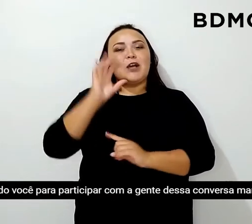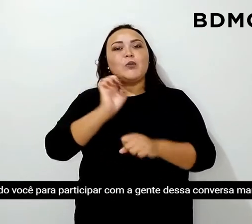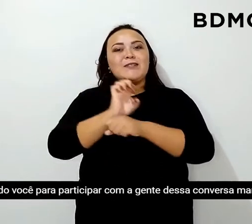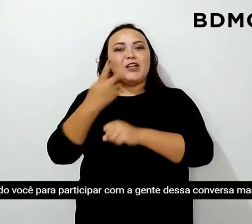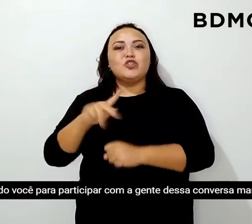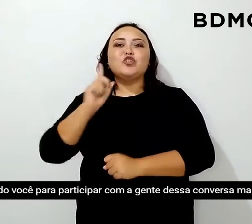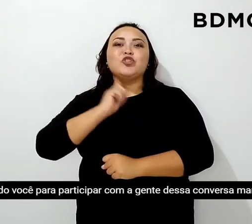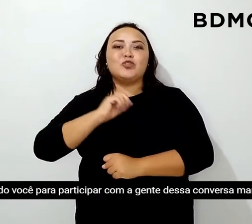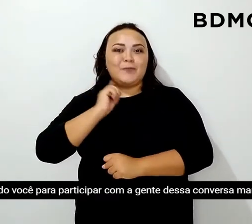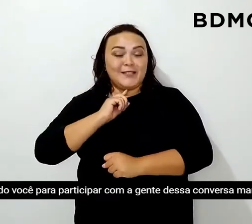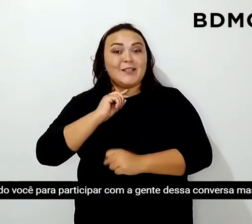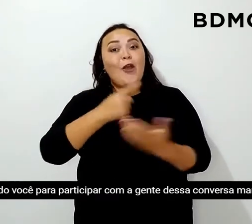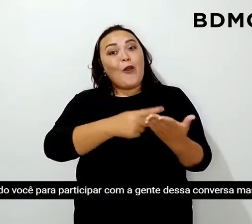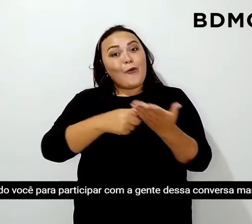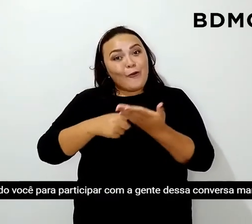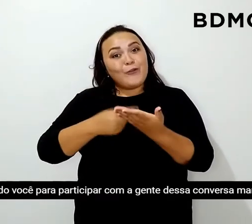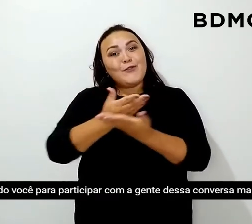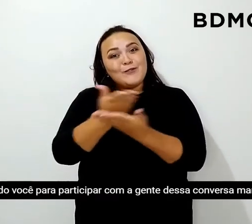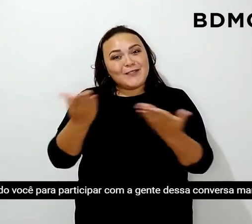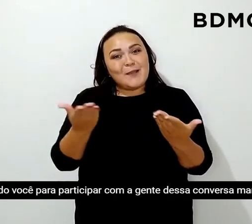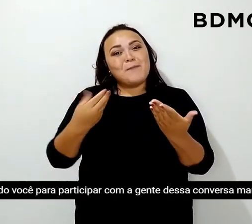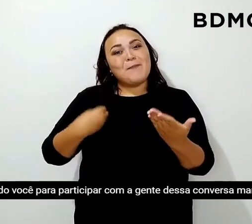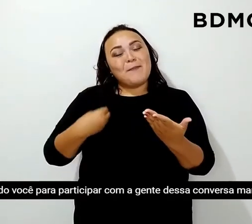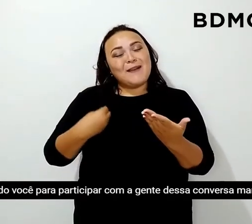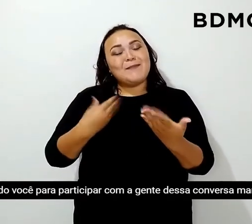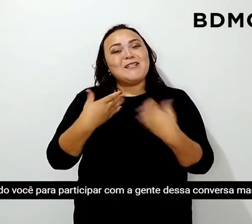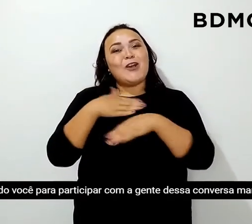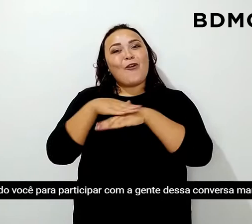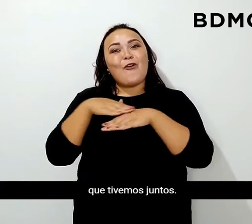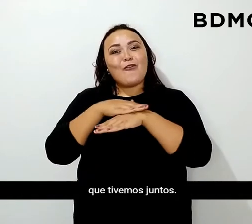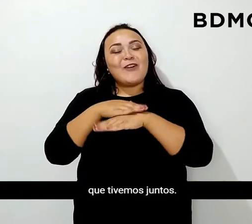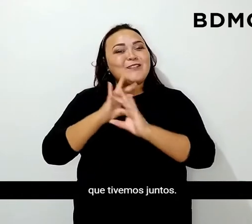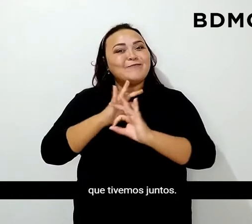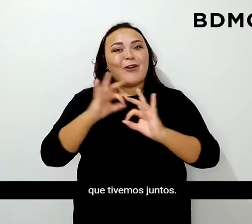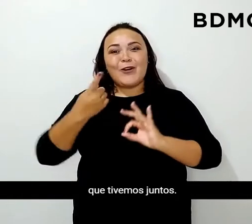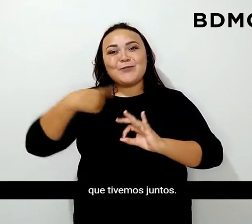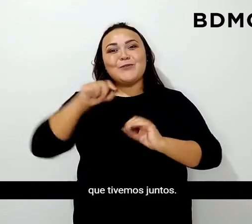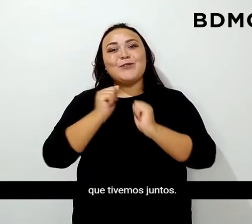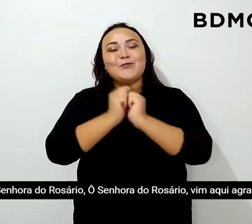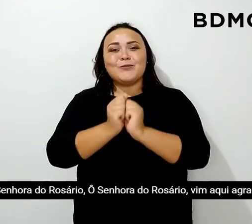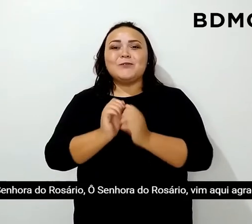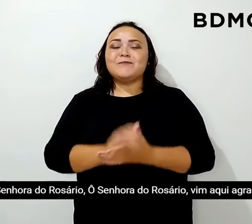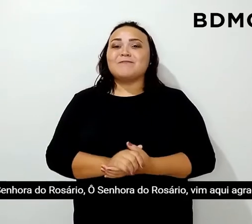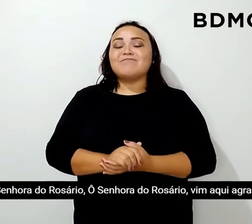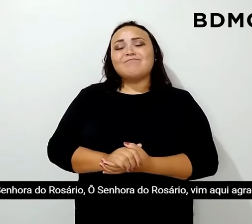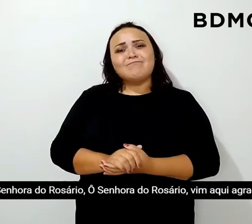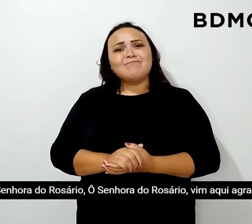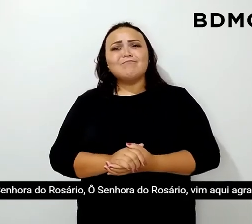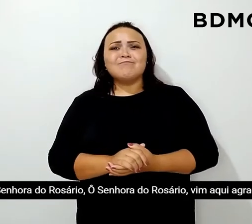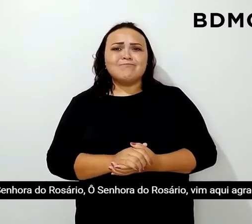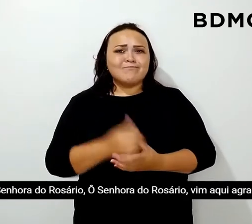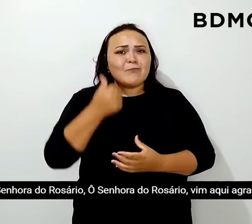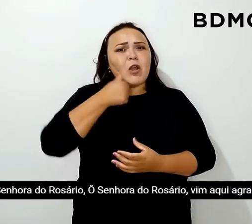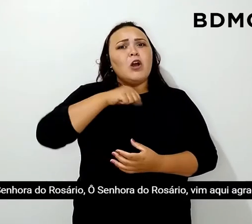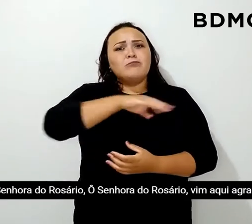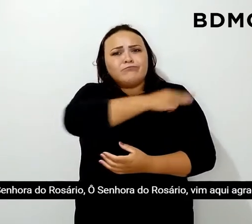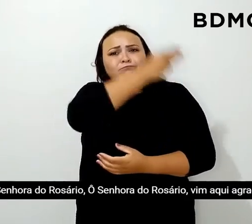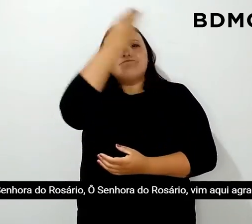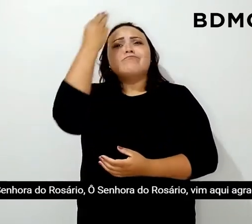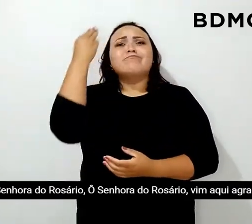Convido você para participar com a gente dessa conversa maravilhosa que tivemos juntos. Ô Senhora do